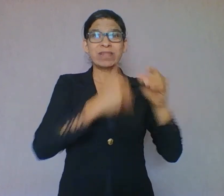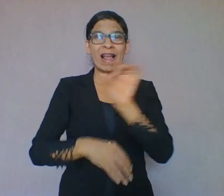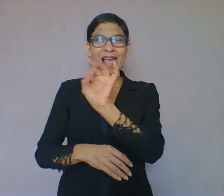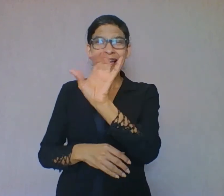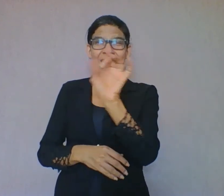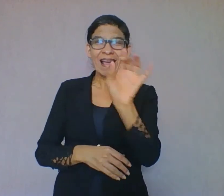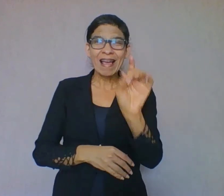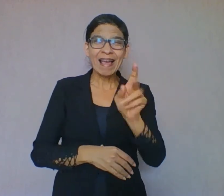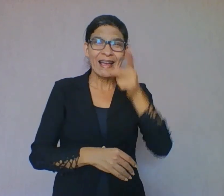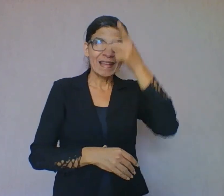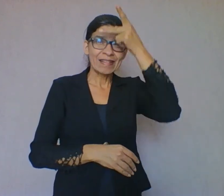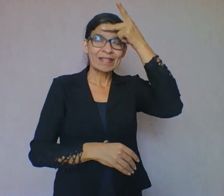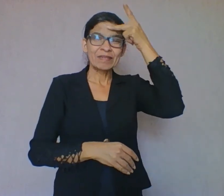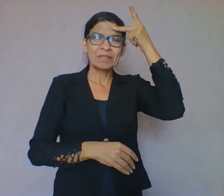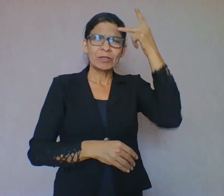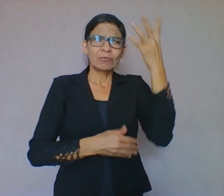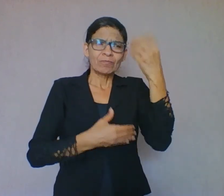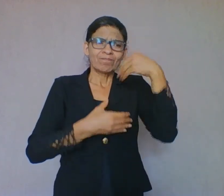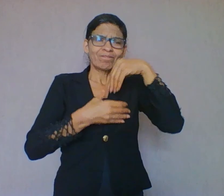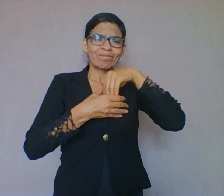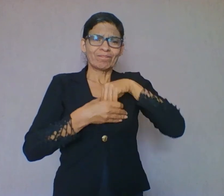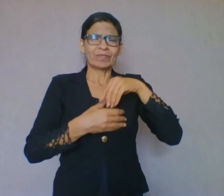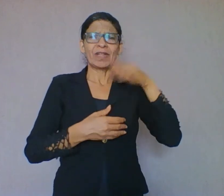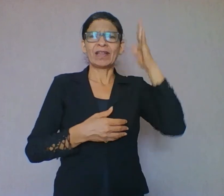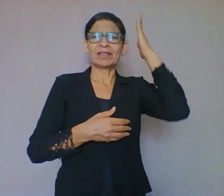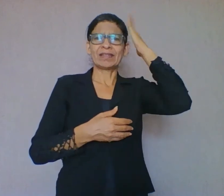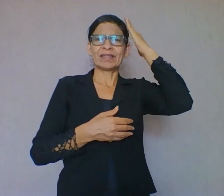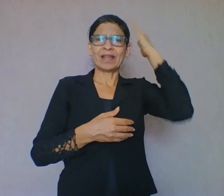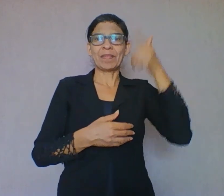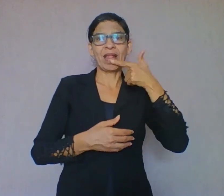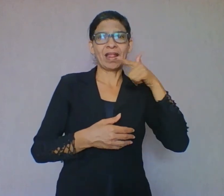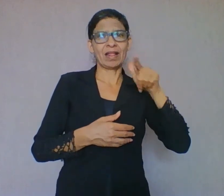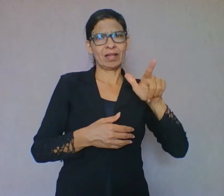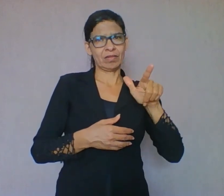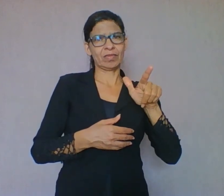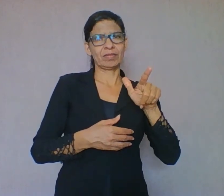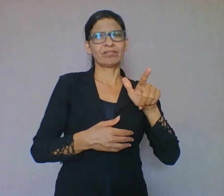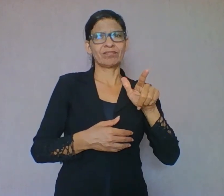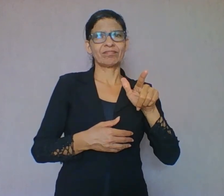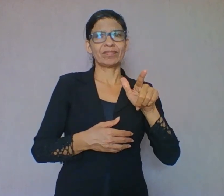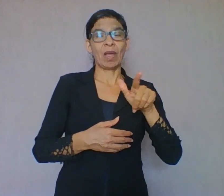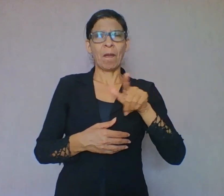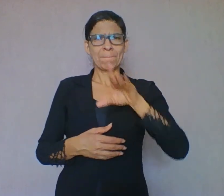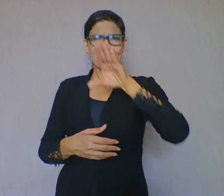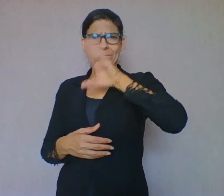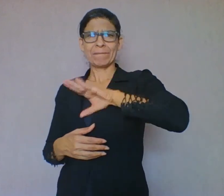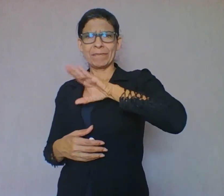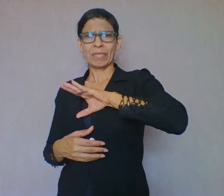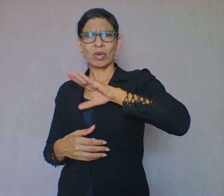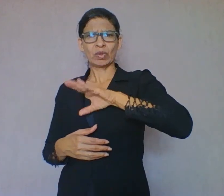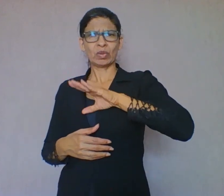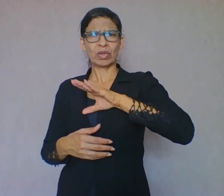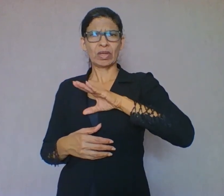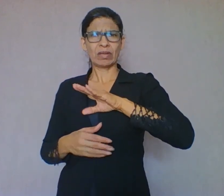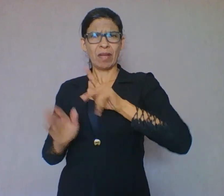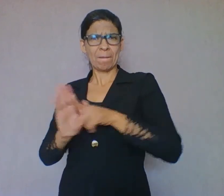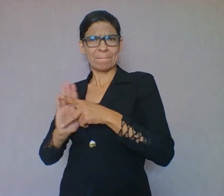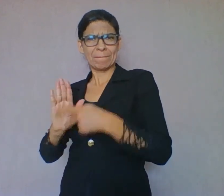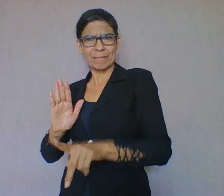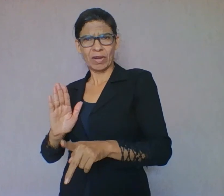o português do que outra língua, leremos melhor em português do que outra língua. Isso é óbvio. Além disso, quanto maior o